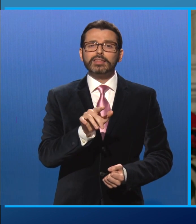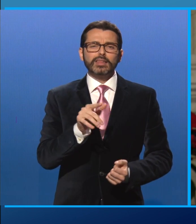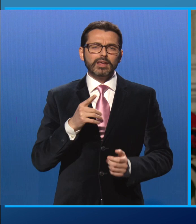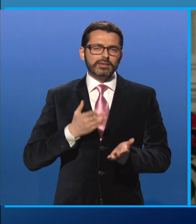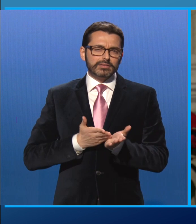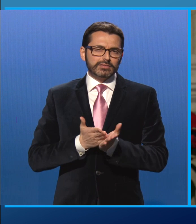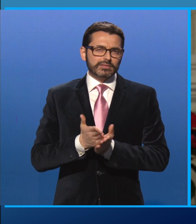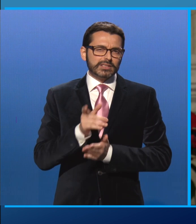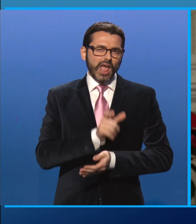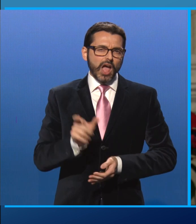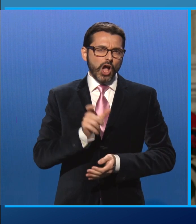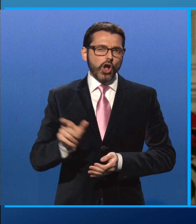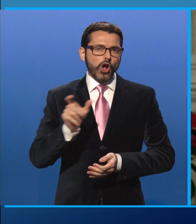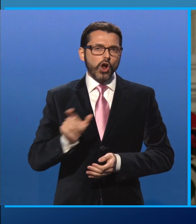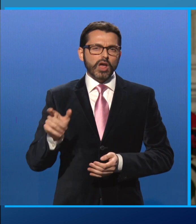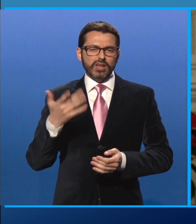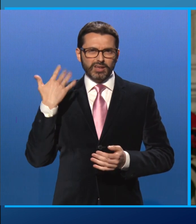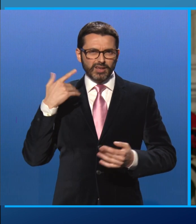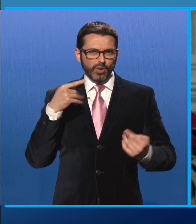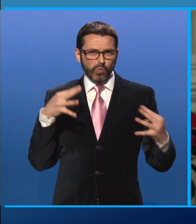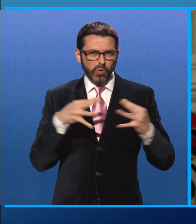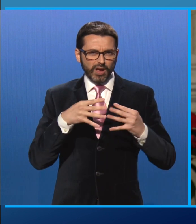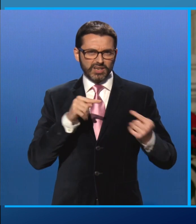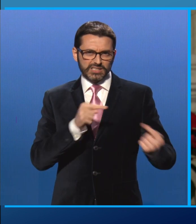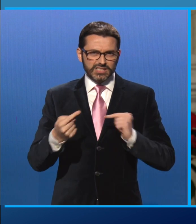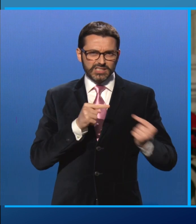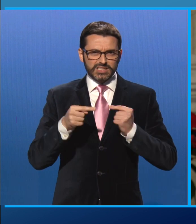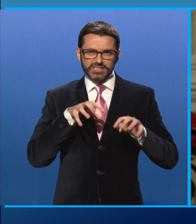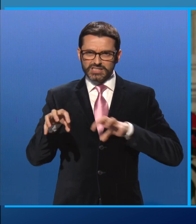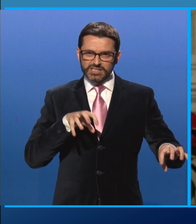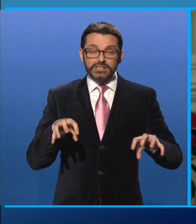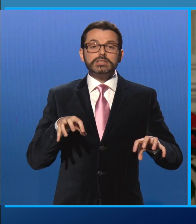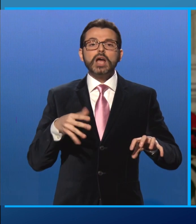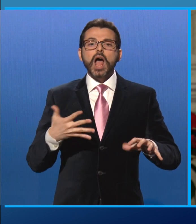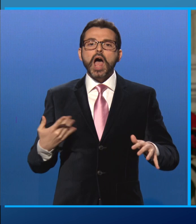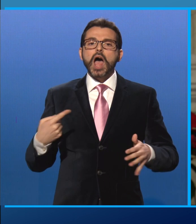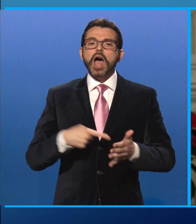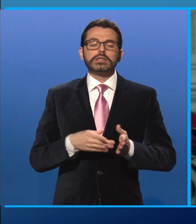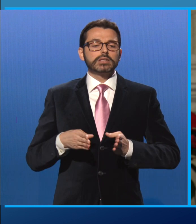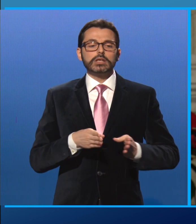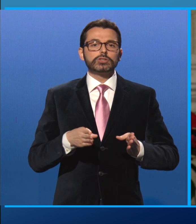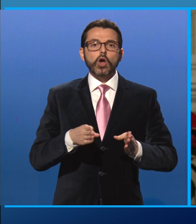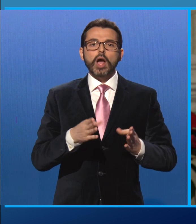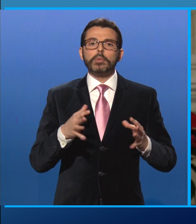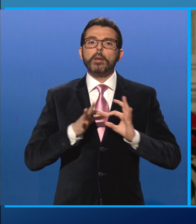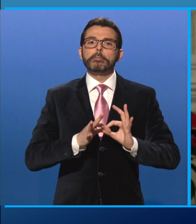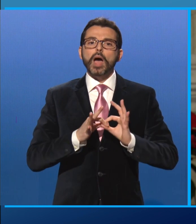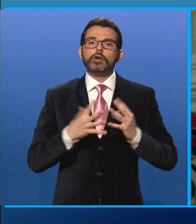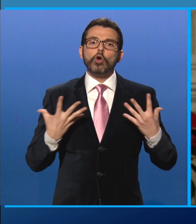diviso da nemicizie e da guerre, ha scelto un cammino di pace e di sviluppo comune. Quei